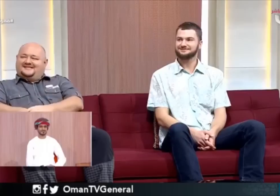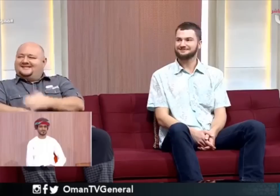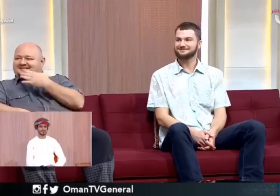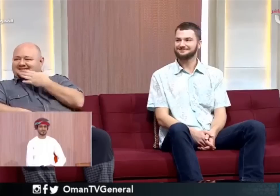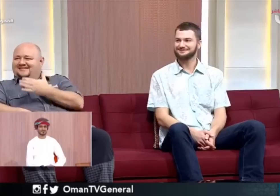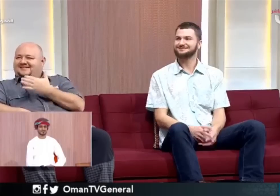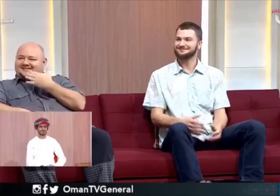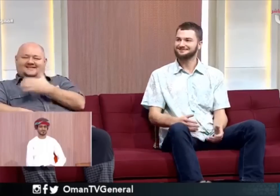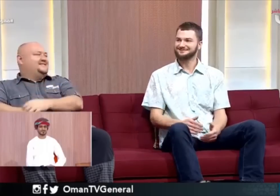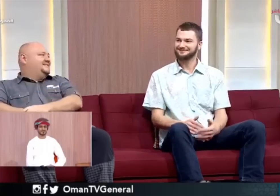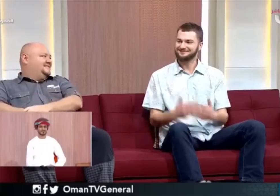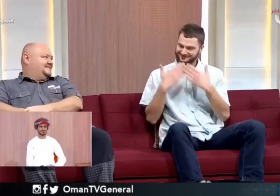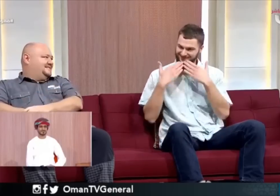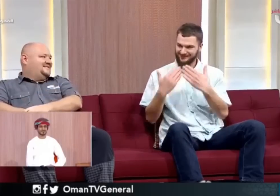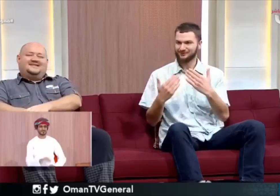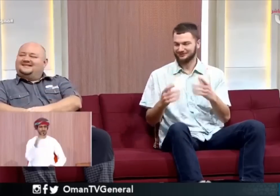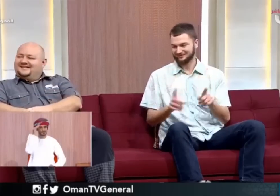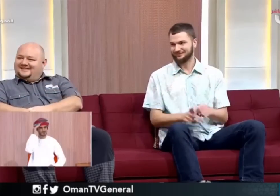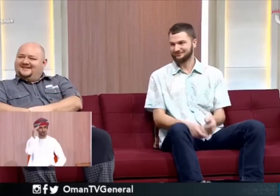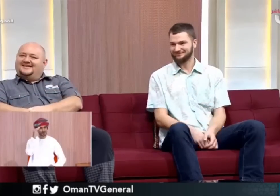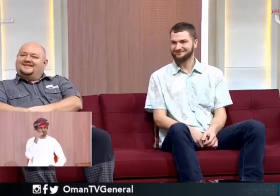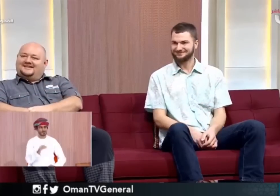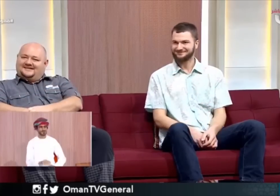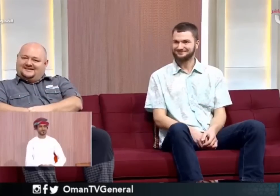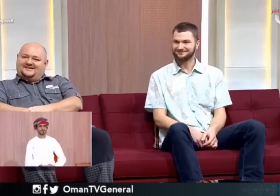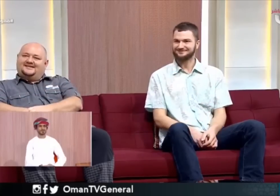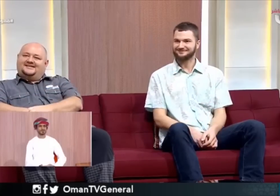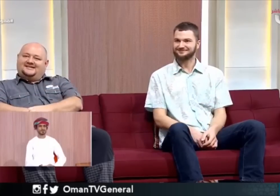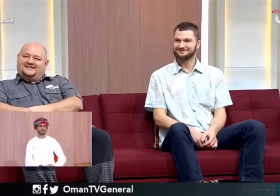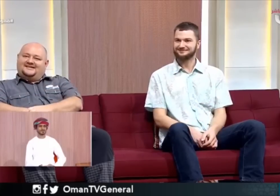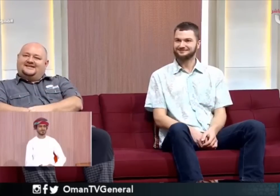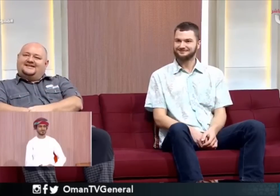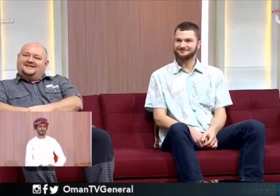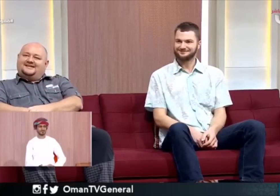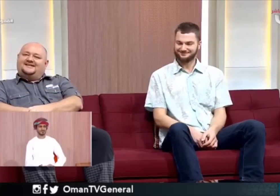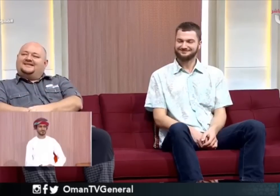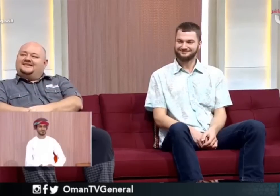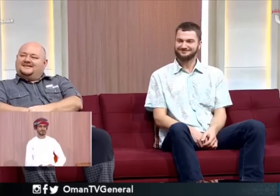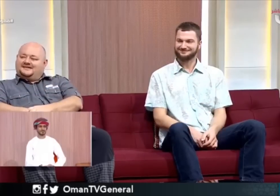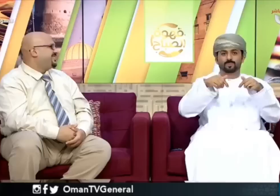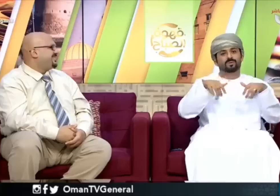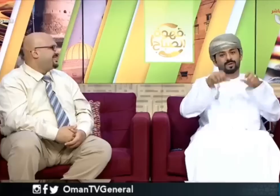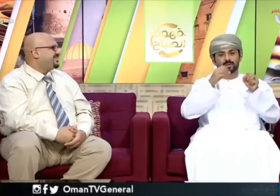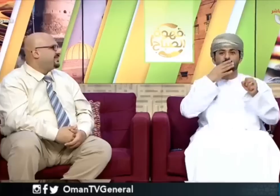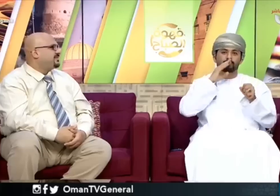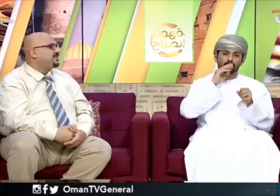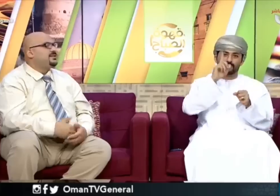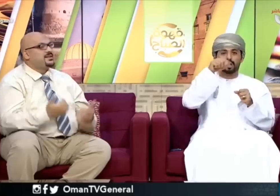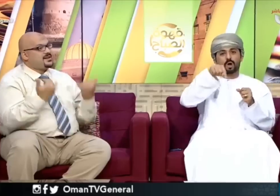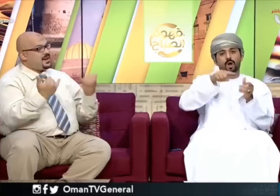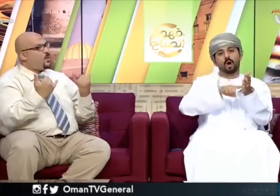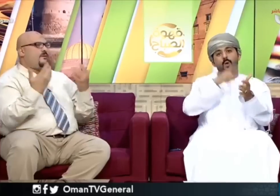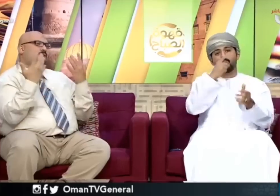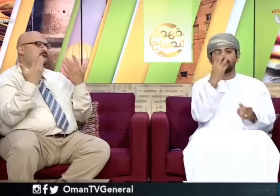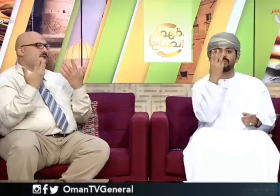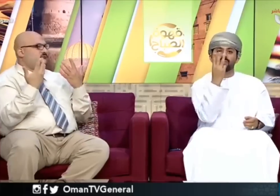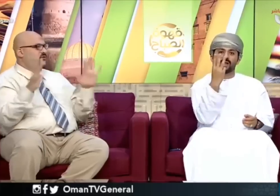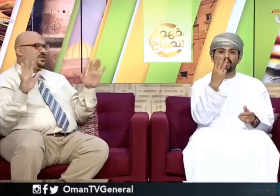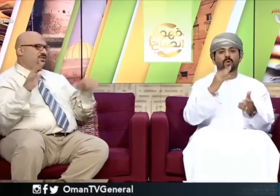أيضا أشكر جون أشكركم الآن طبعا فقرة انتهت طبعا